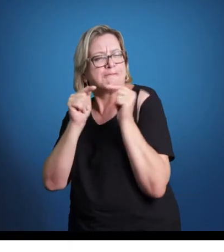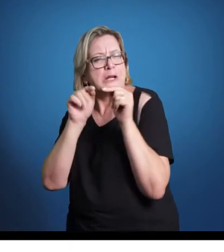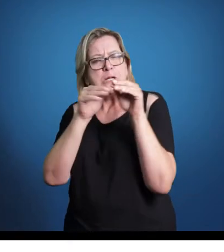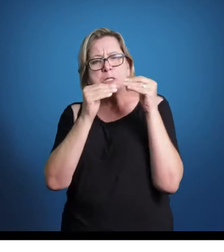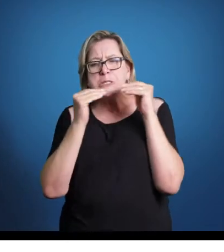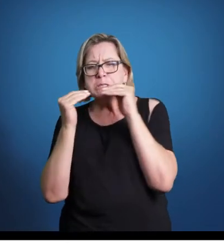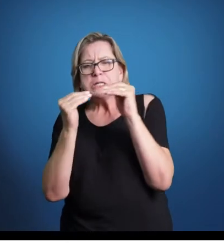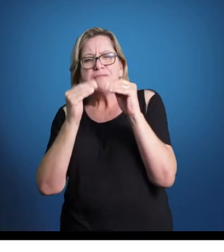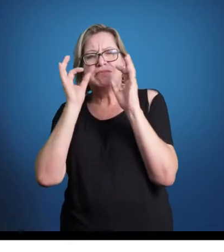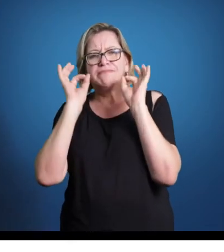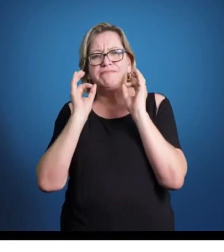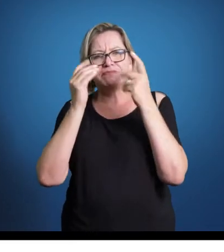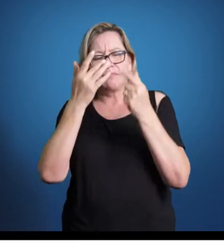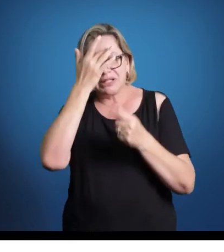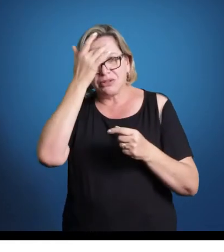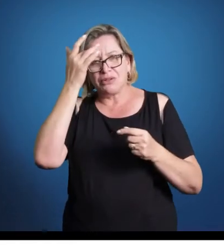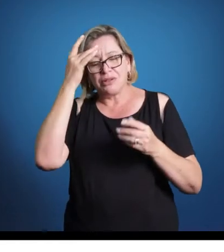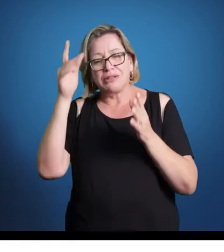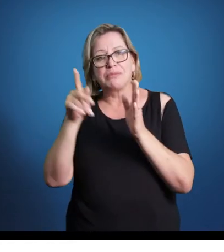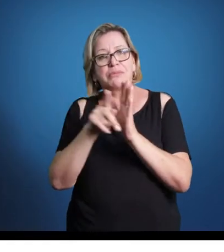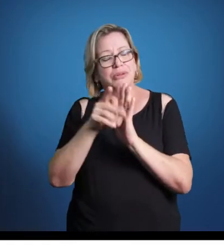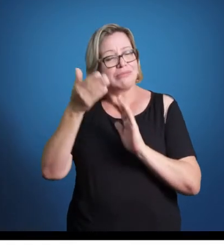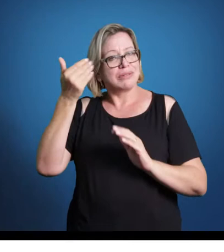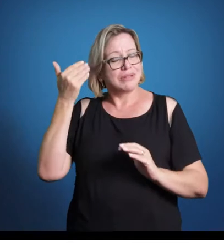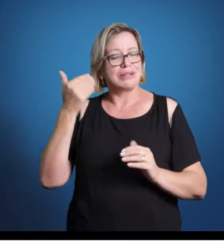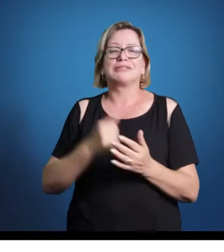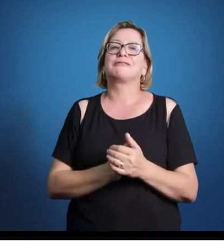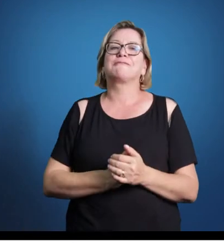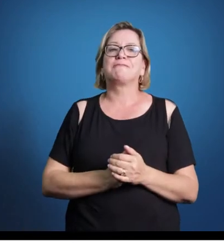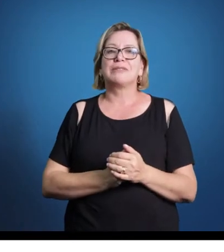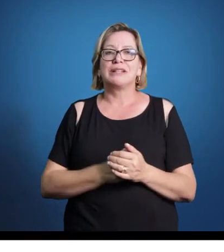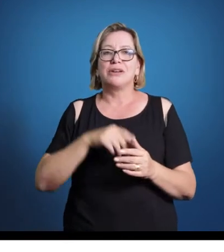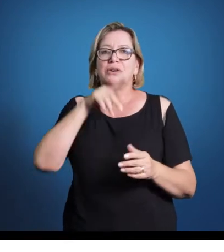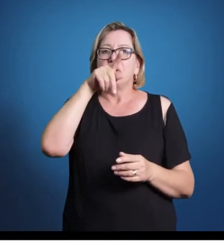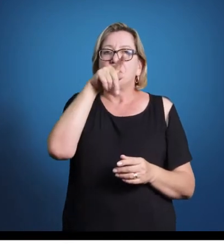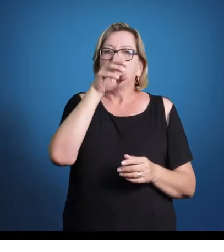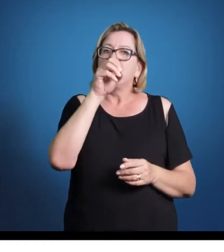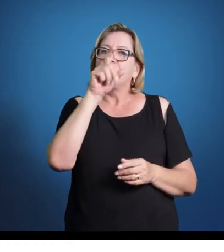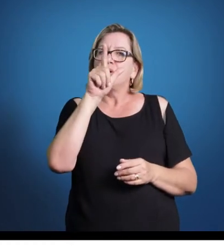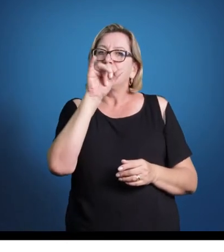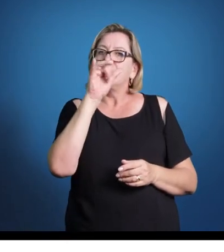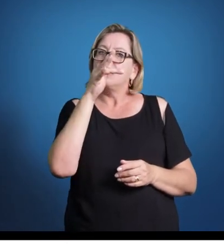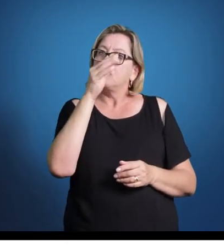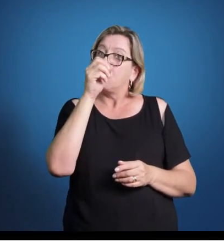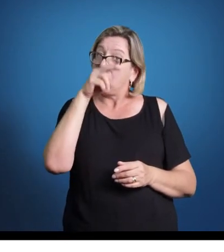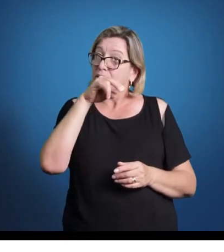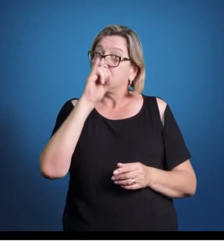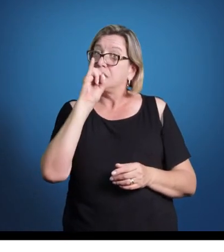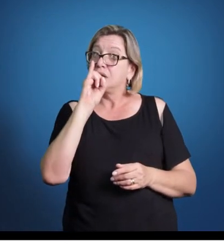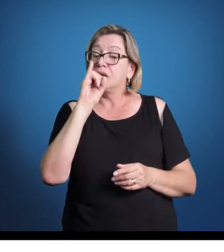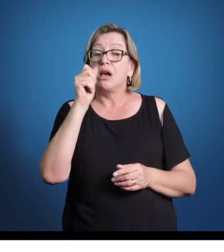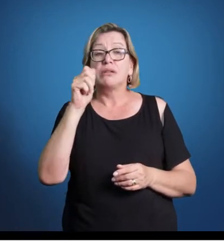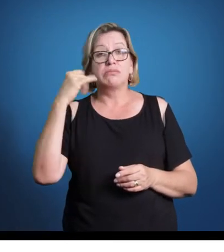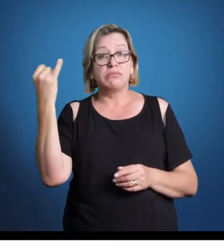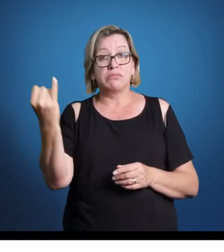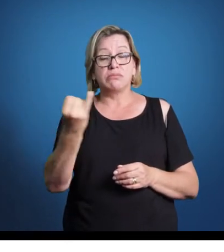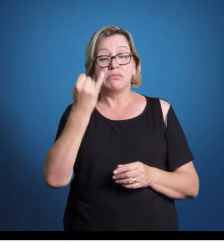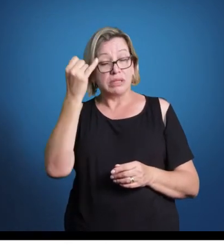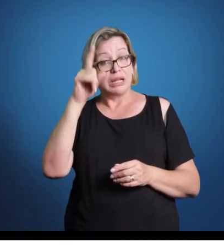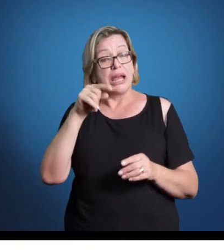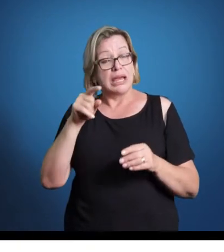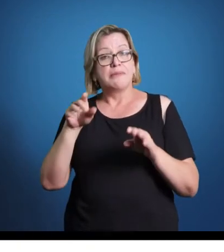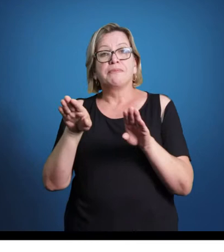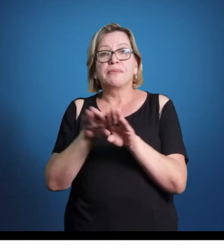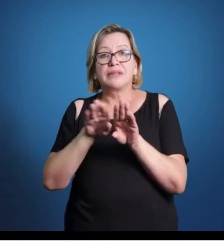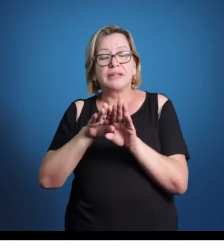cantores, aos músicos daquelas tradições. Então, a polifonia é muito interessante, outra coisa que é interessante observar é que na composição da